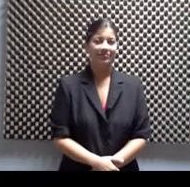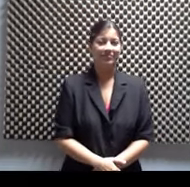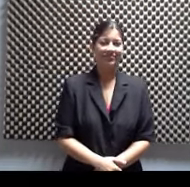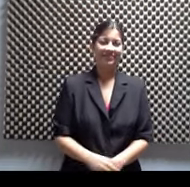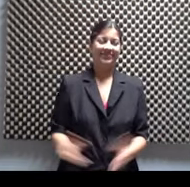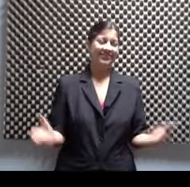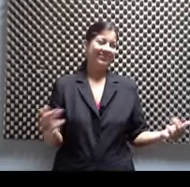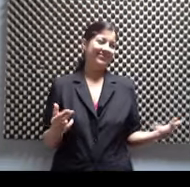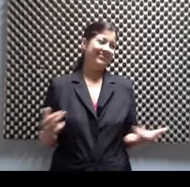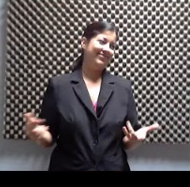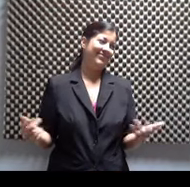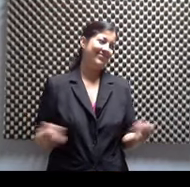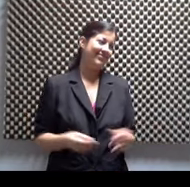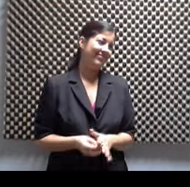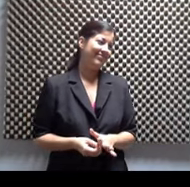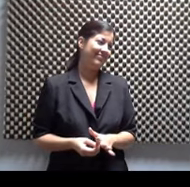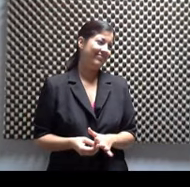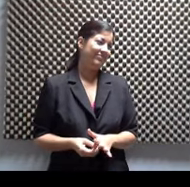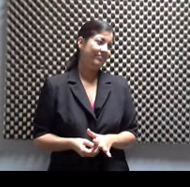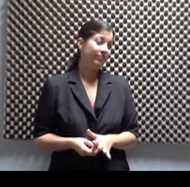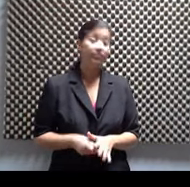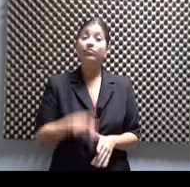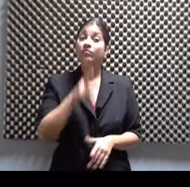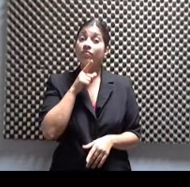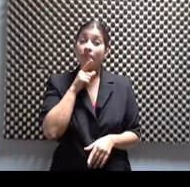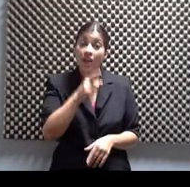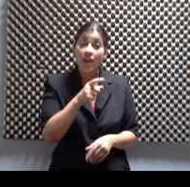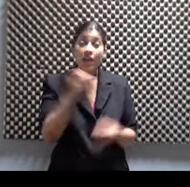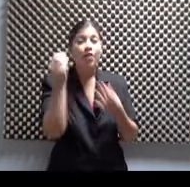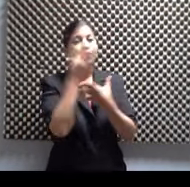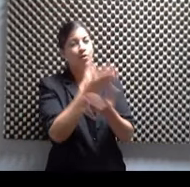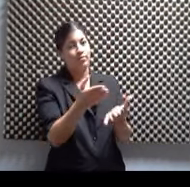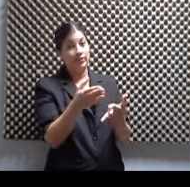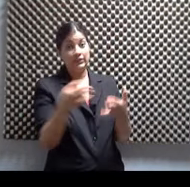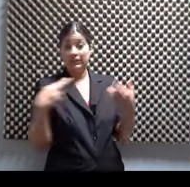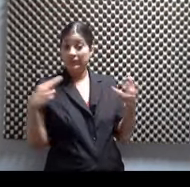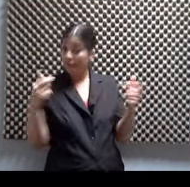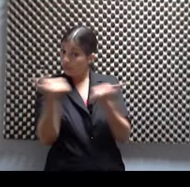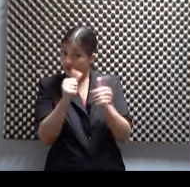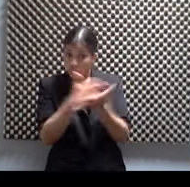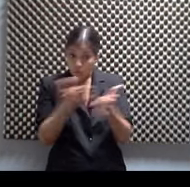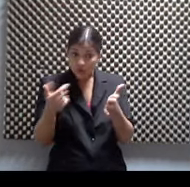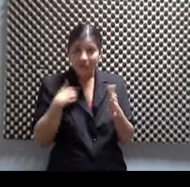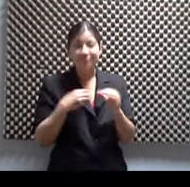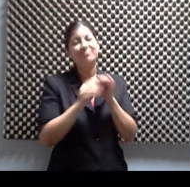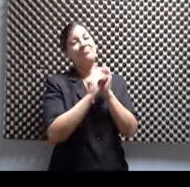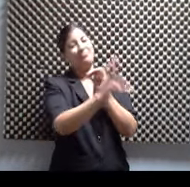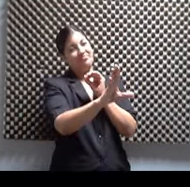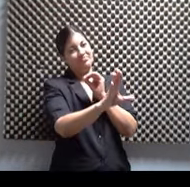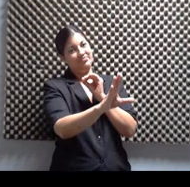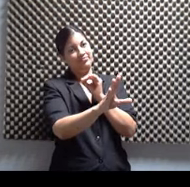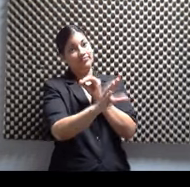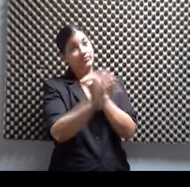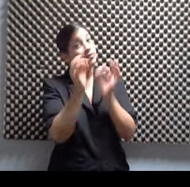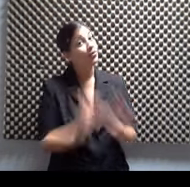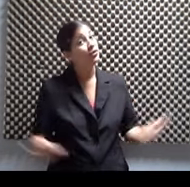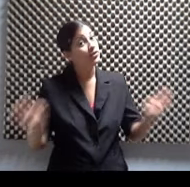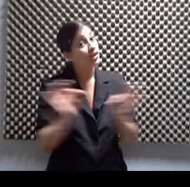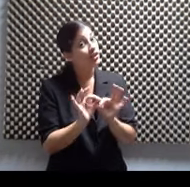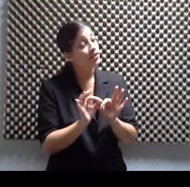Sí, porque entonces ahí tú vas a informar cuando tengas ya listos esos talleres, porque es importante. Sí, sí. Entonces, pues ahí